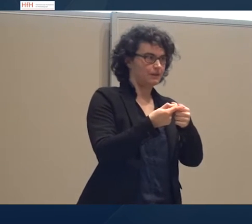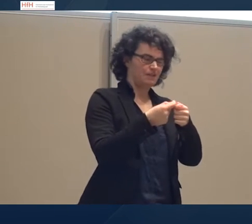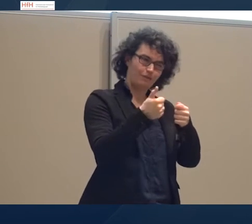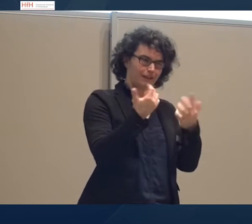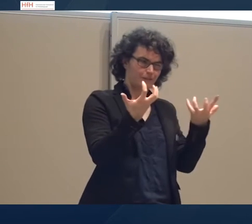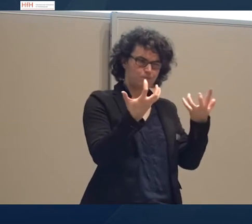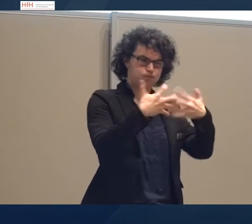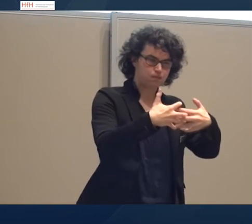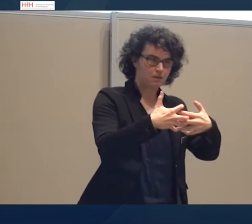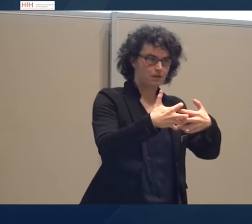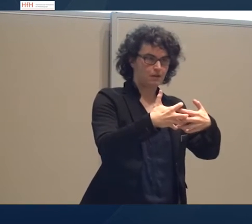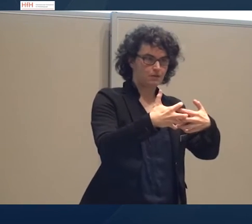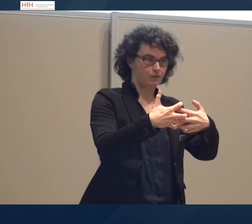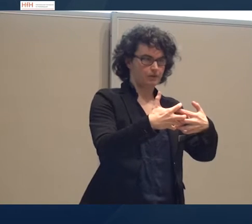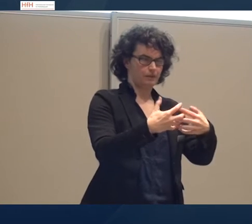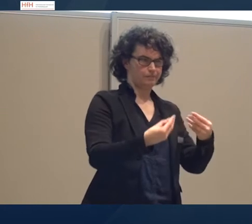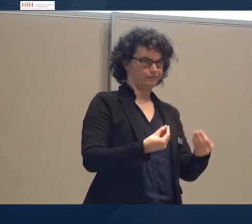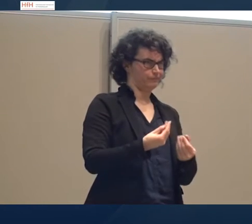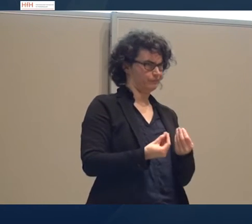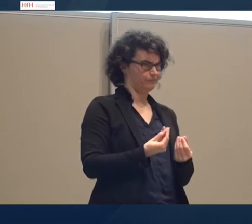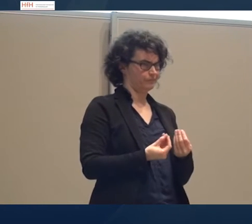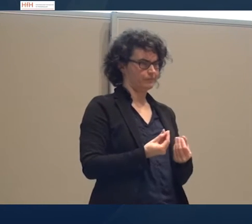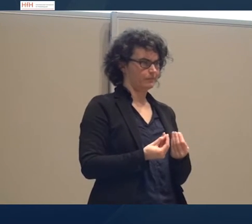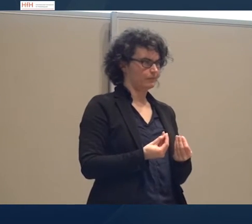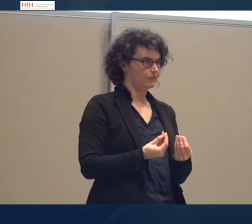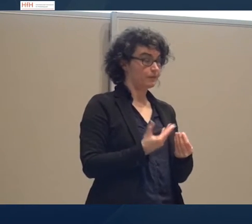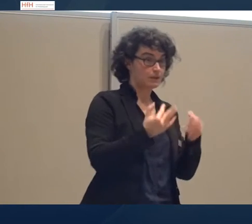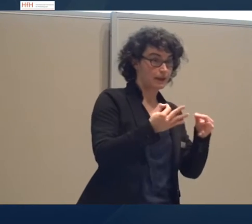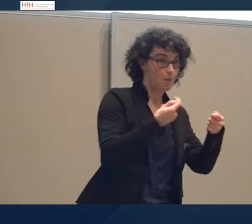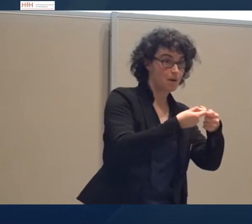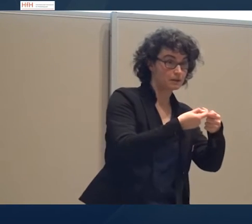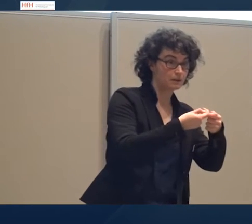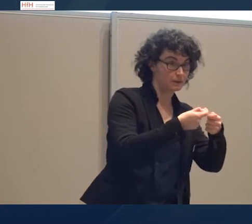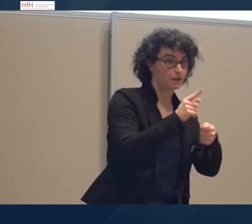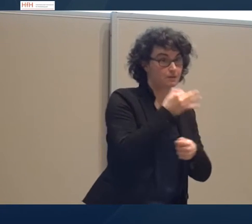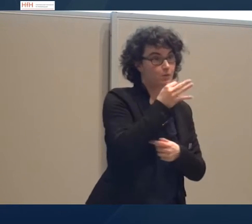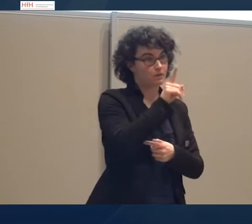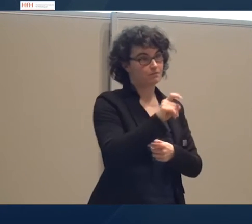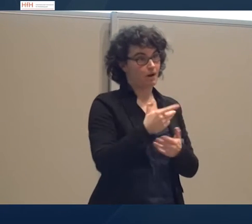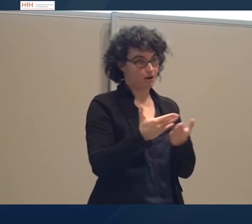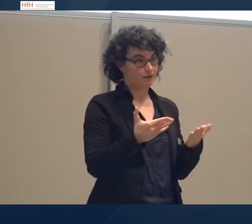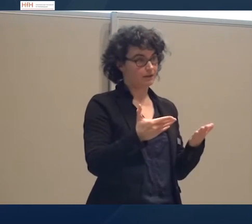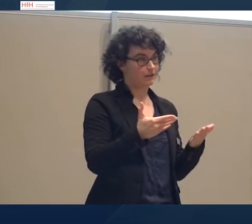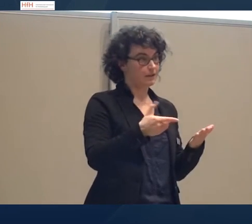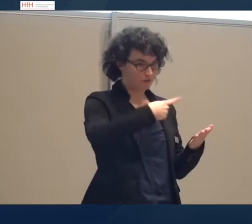diese Angemessenheit. Was genau passt, ist eine Frage, die wir uns stellen müssen.